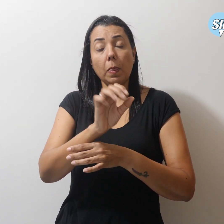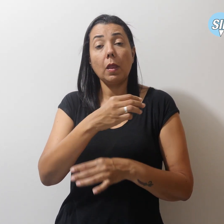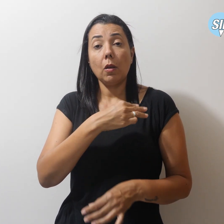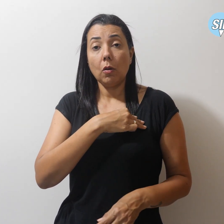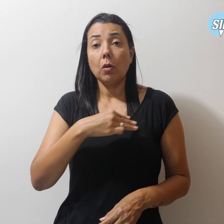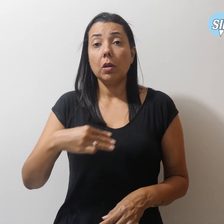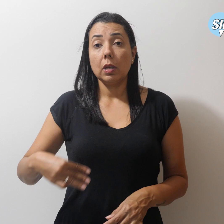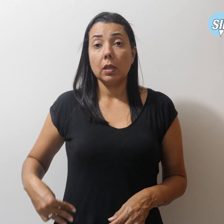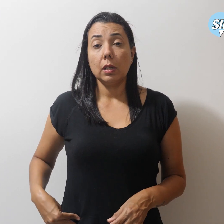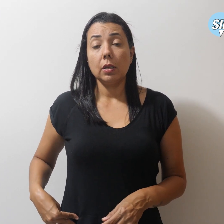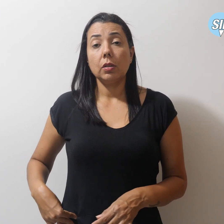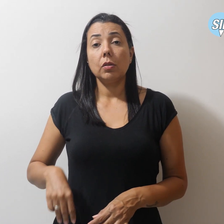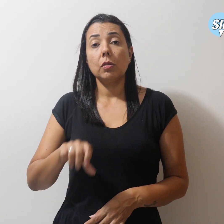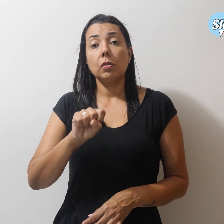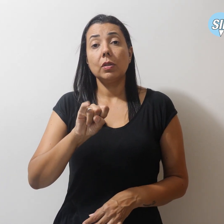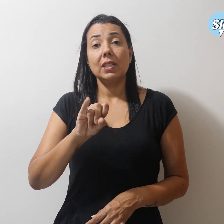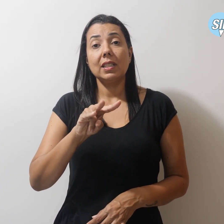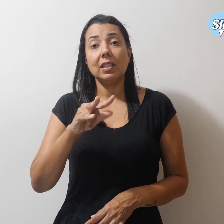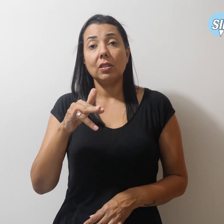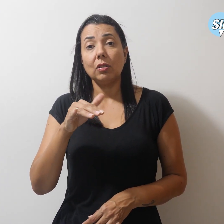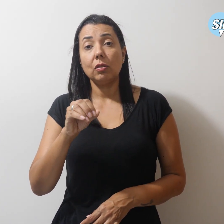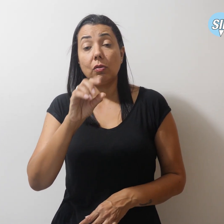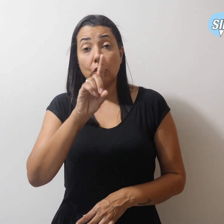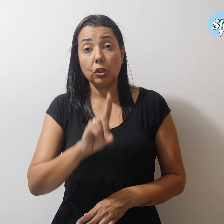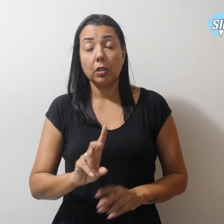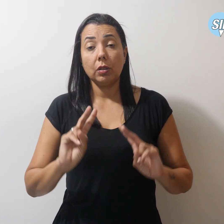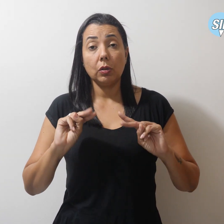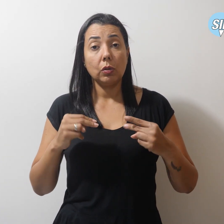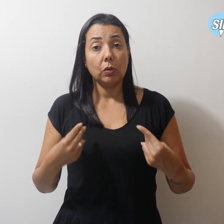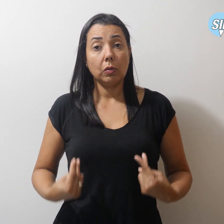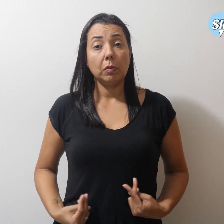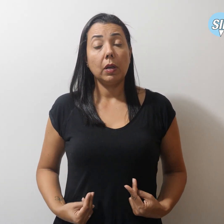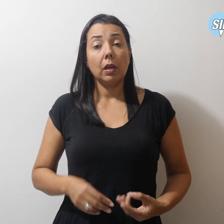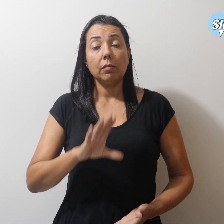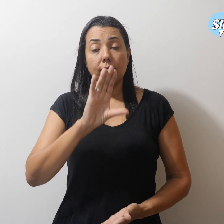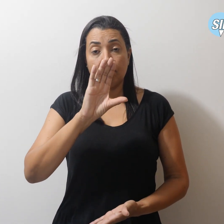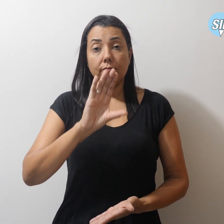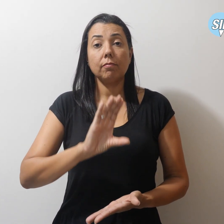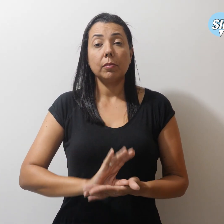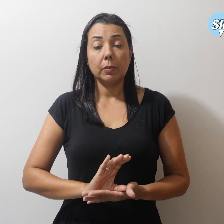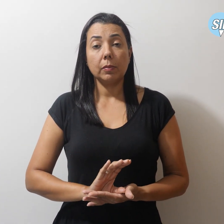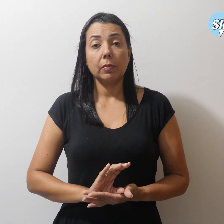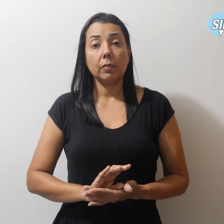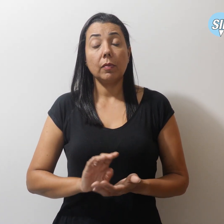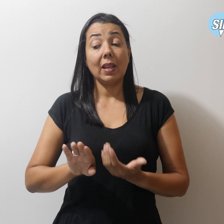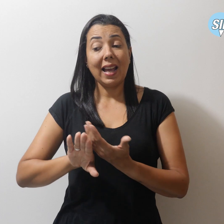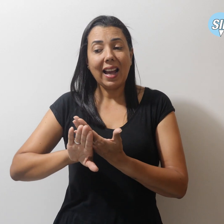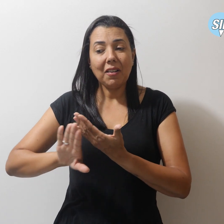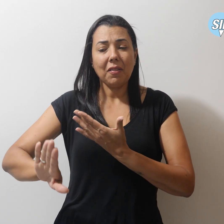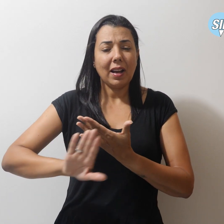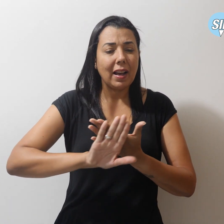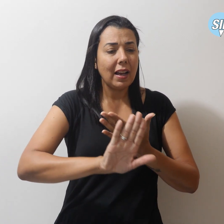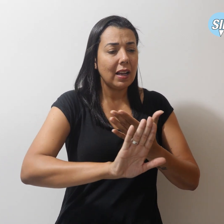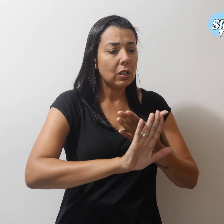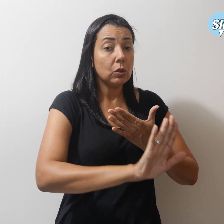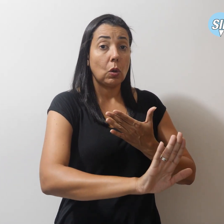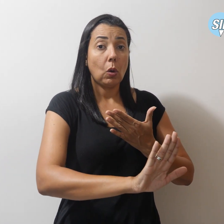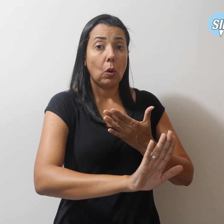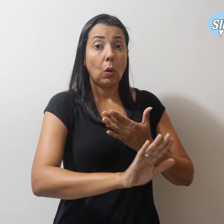Silvio Almeida, dos Direitos Humanos e Cidadania, afastou militares indicados por